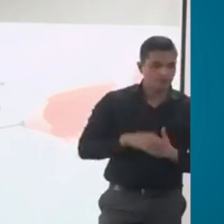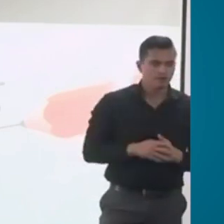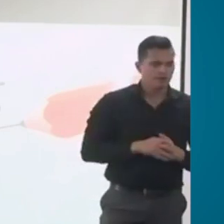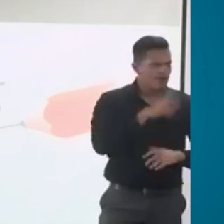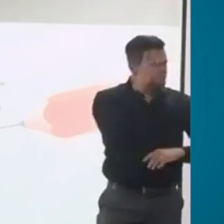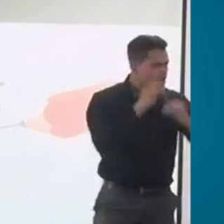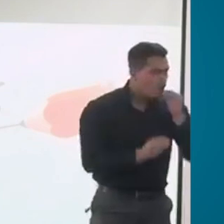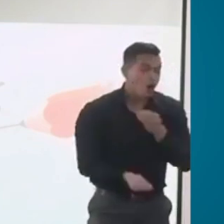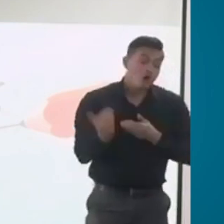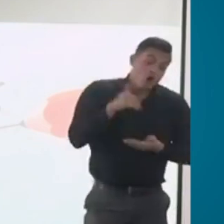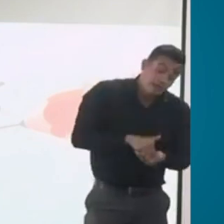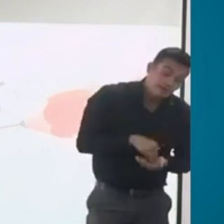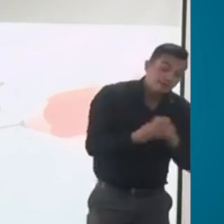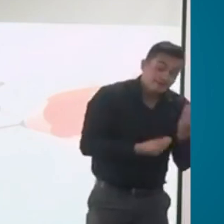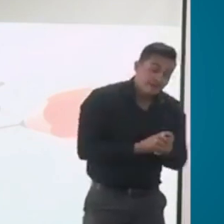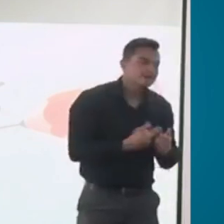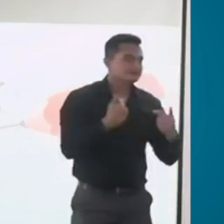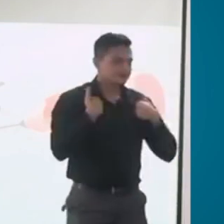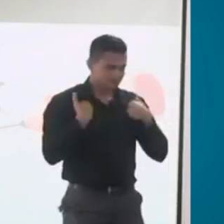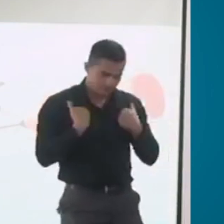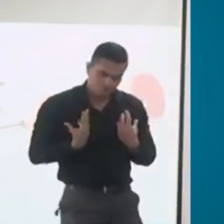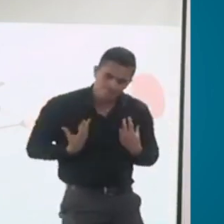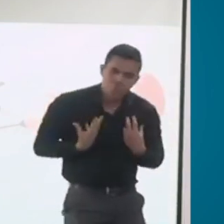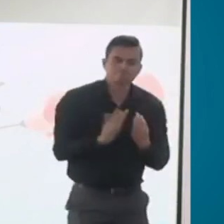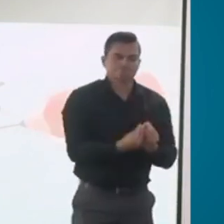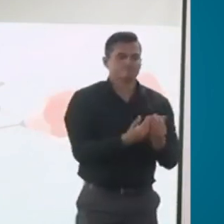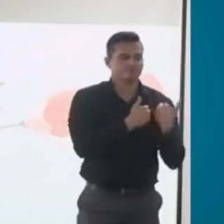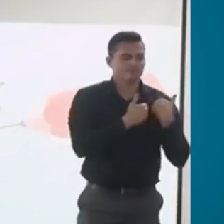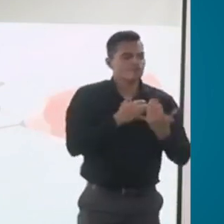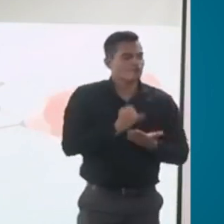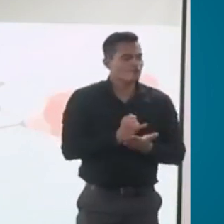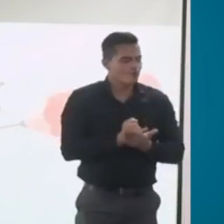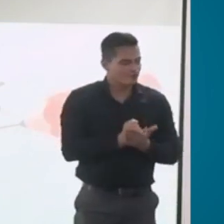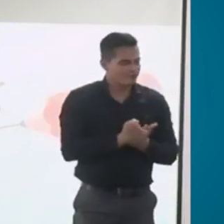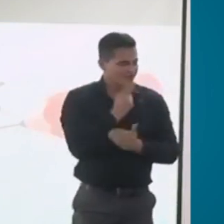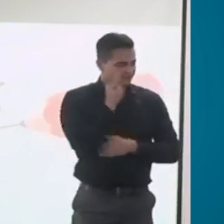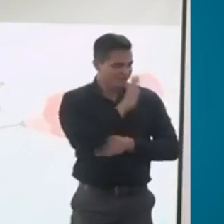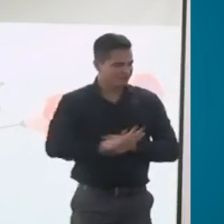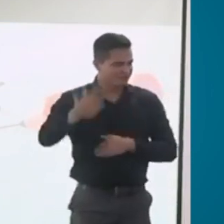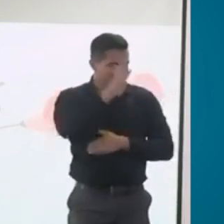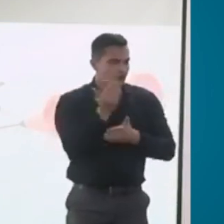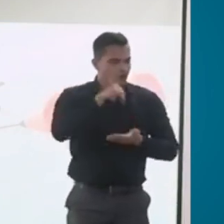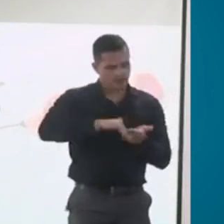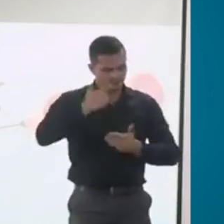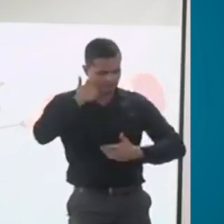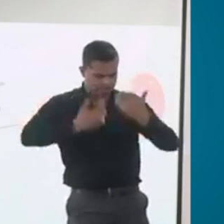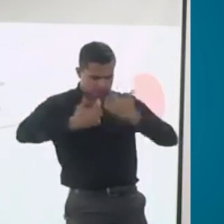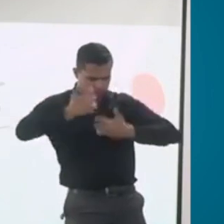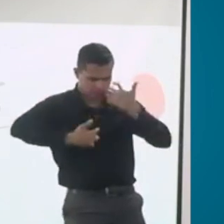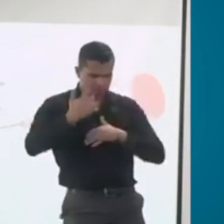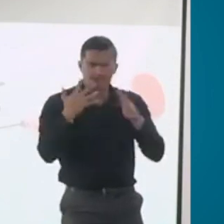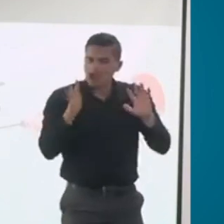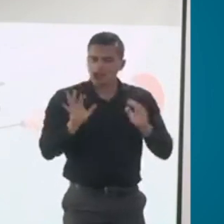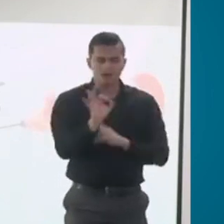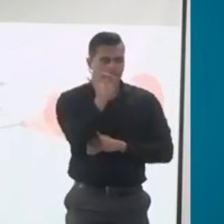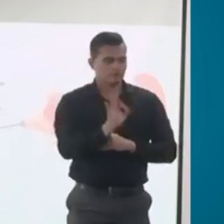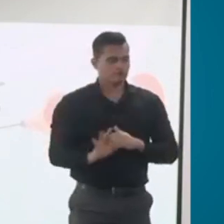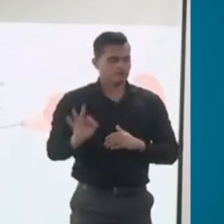vuelve a ser evaluado por un nuevo equipo, se emite un último dictamen con el porcentaje definitivo que debe ser de